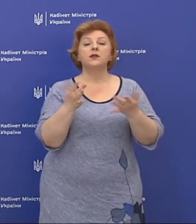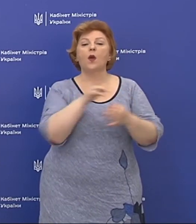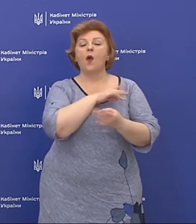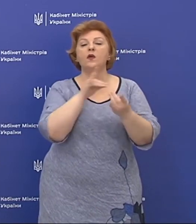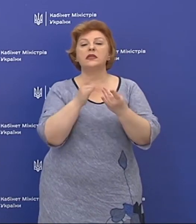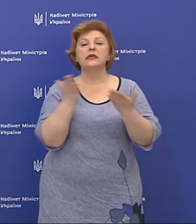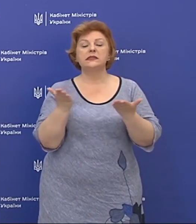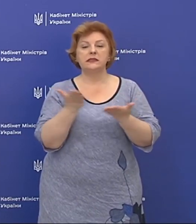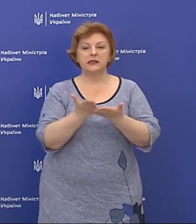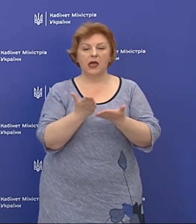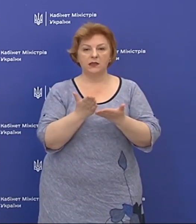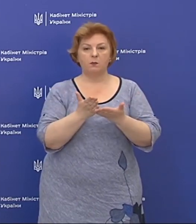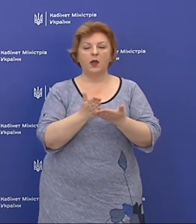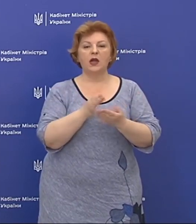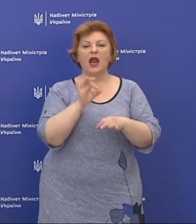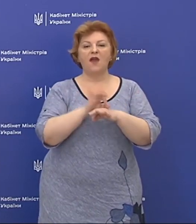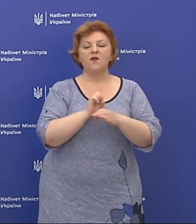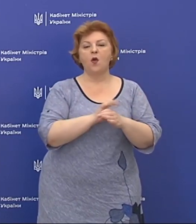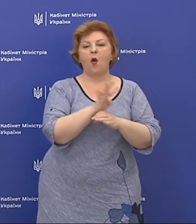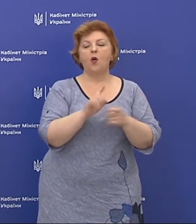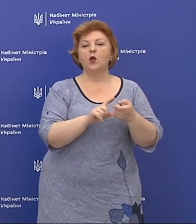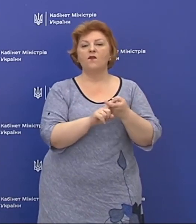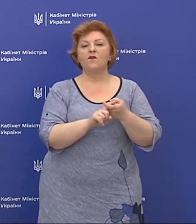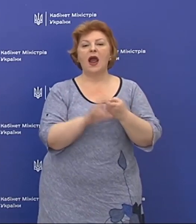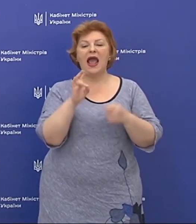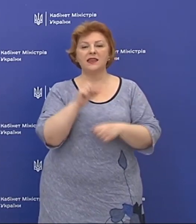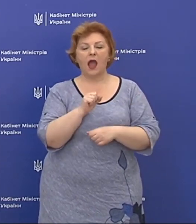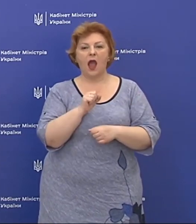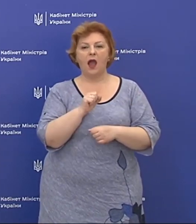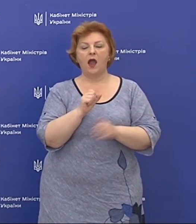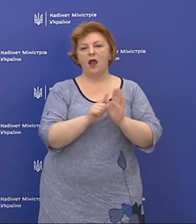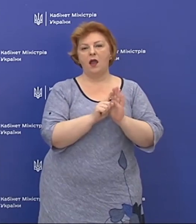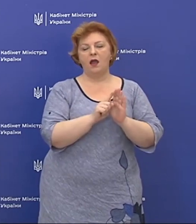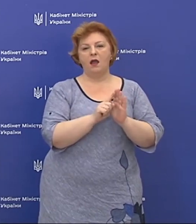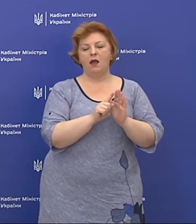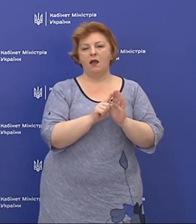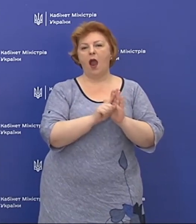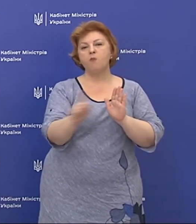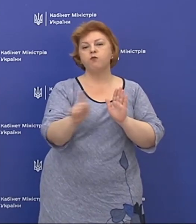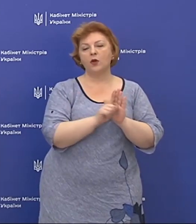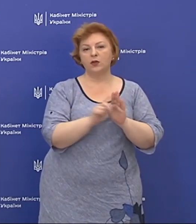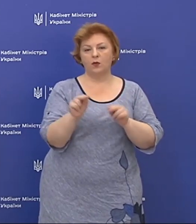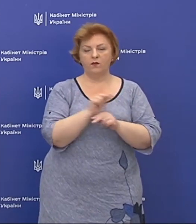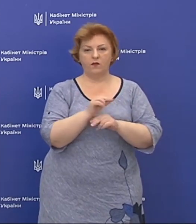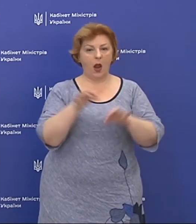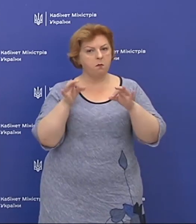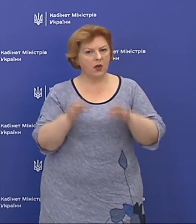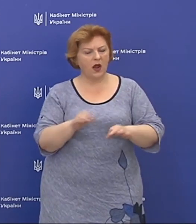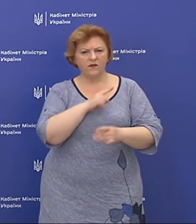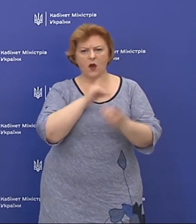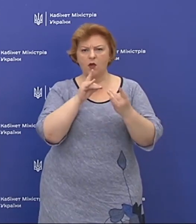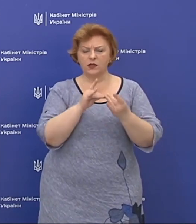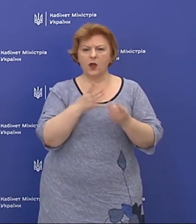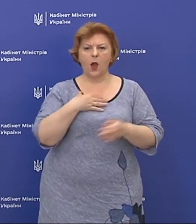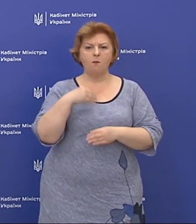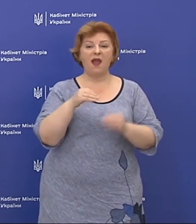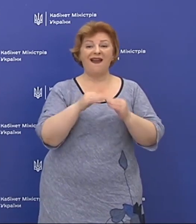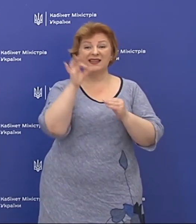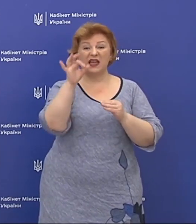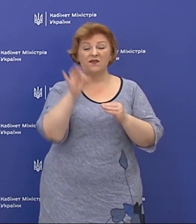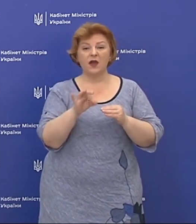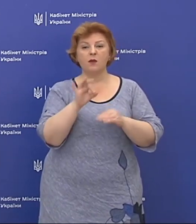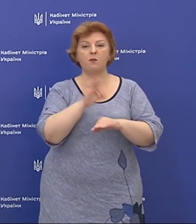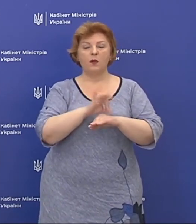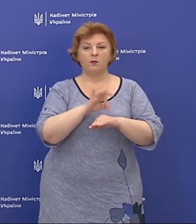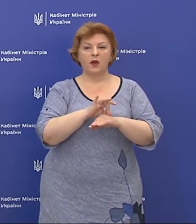лікарнях зараз перебувають хворі на коронавірус на амбулаторному лікуванні? І чи правда, що в лікарнях помирає 10% пацієнтів,